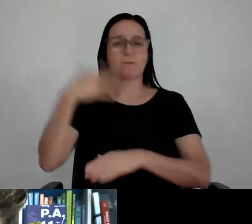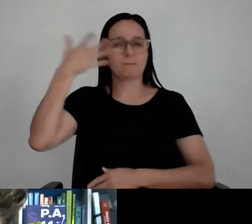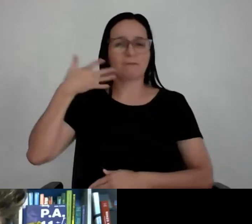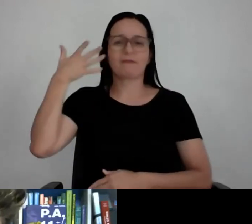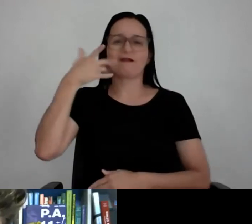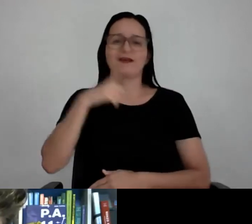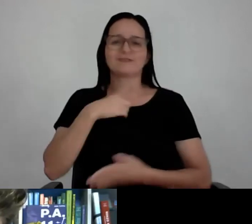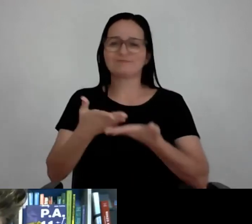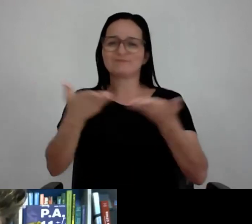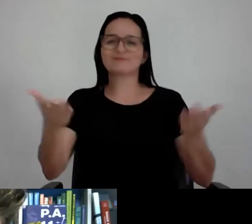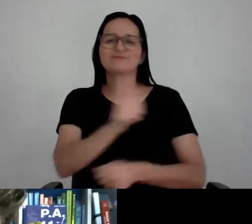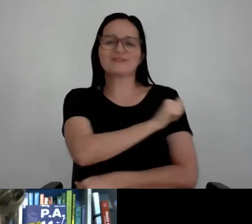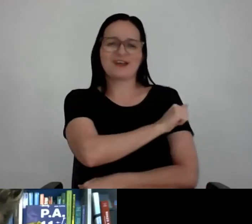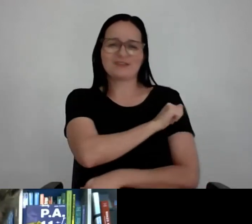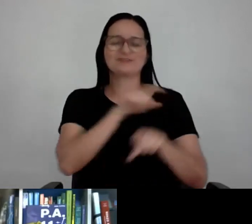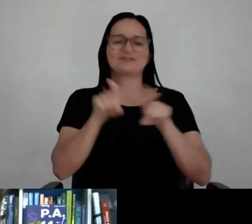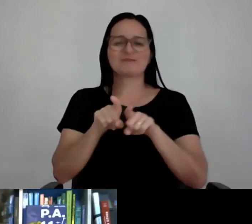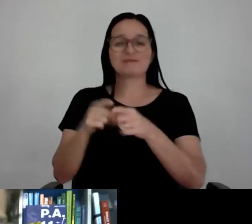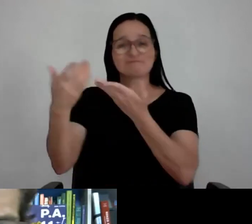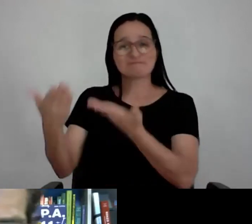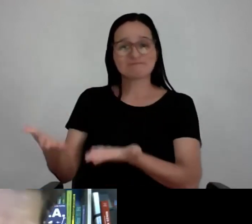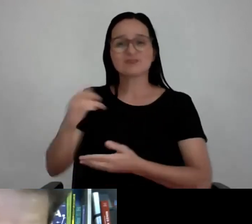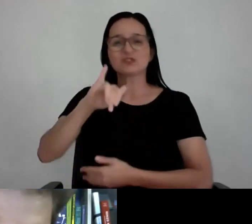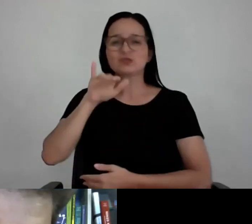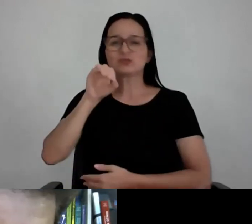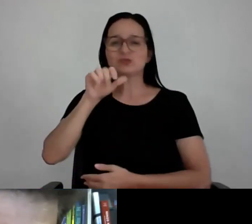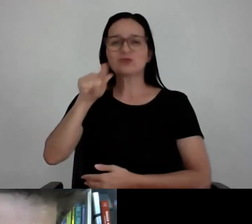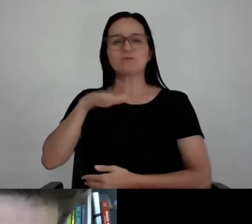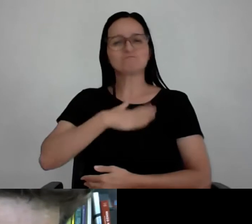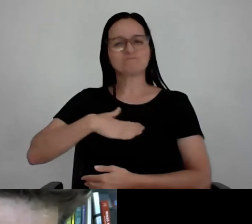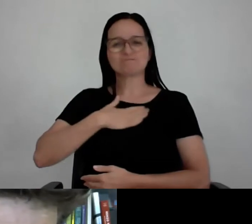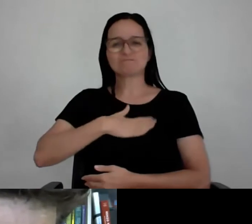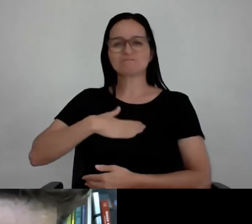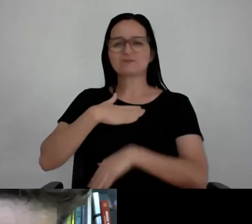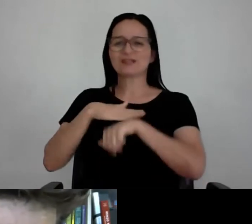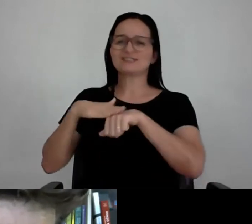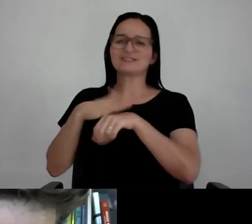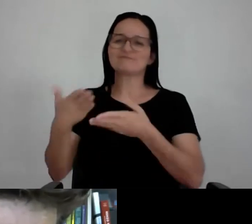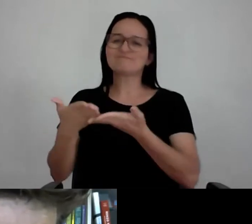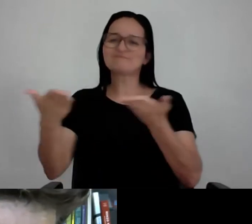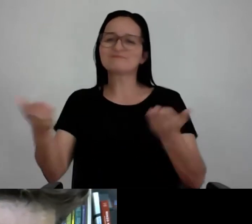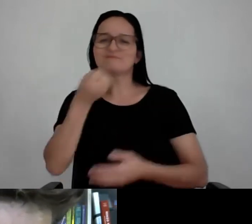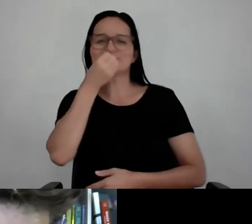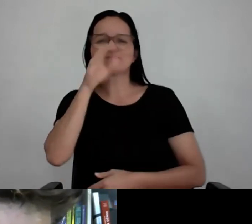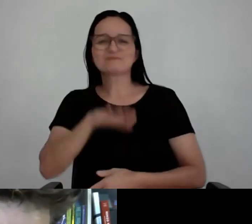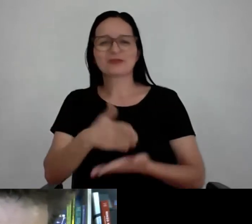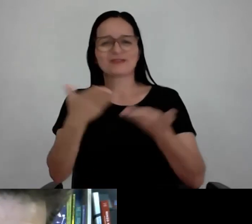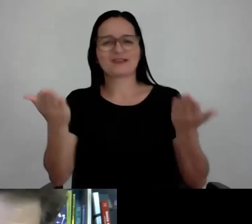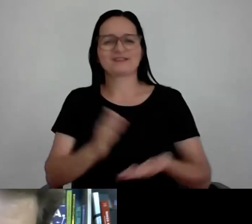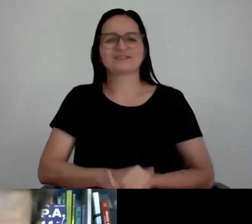para os nossos alunos, está bom? João, é com você. É um prazer estar falando com você. Uma ótima tarde e vamos que vamos. Tudo bem, o João.